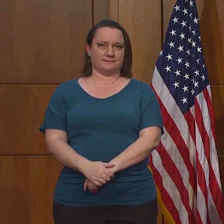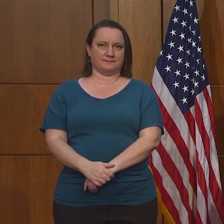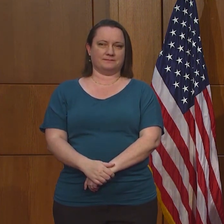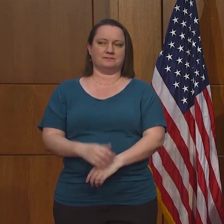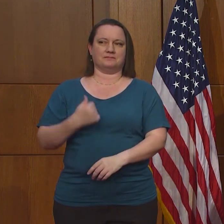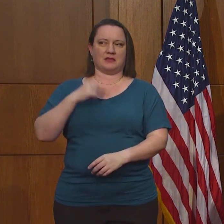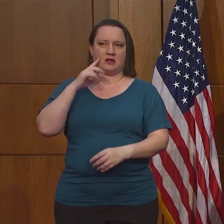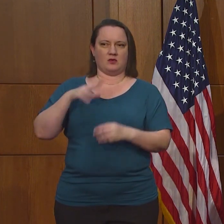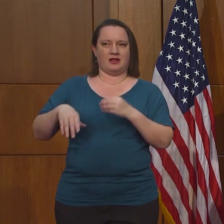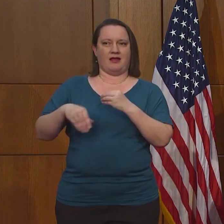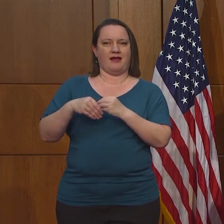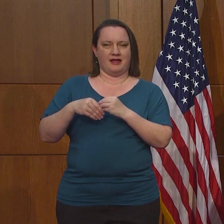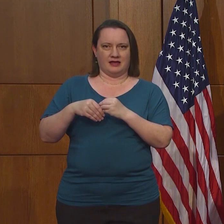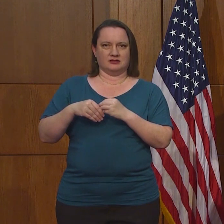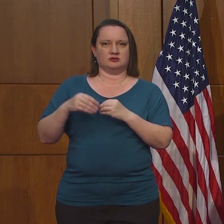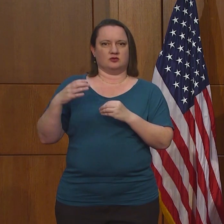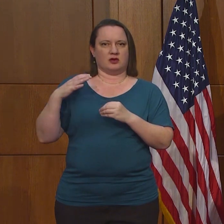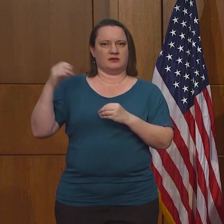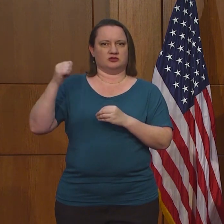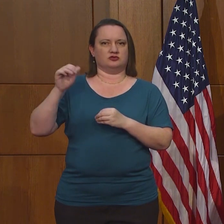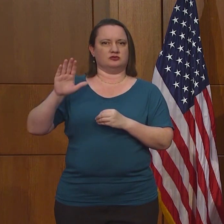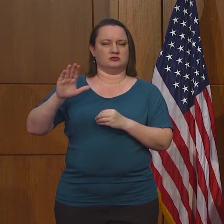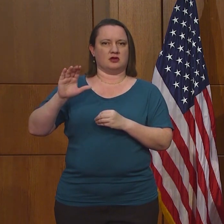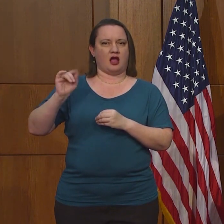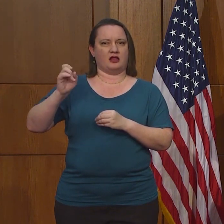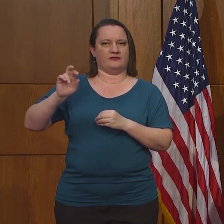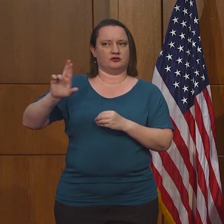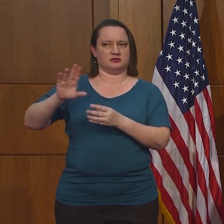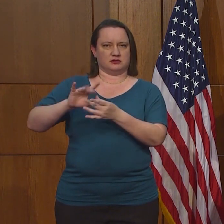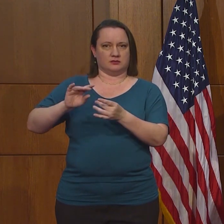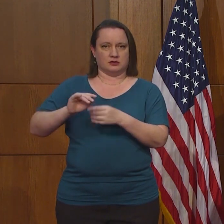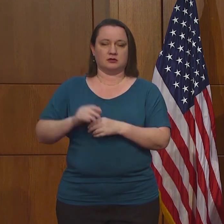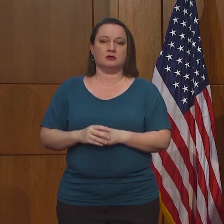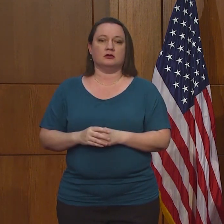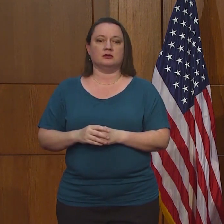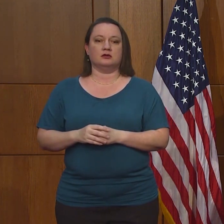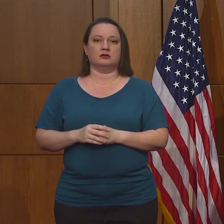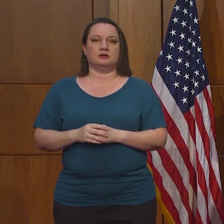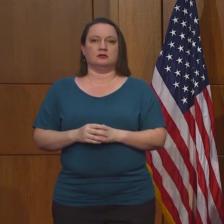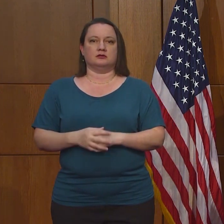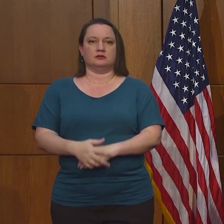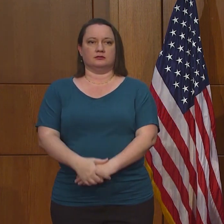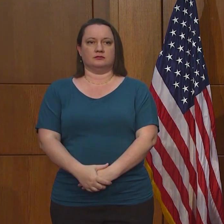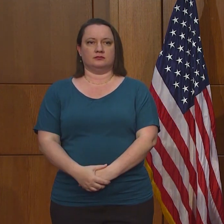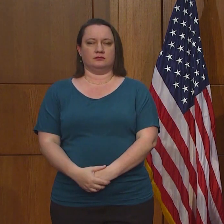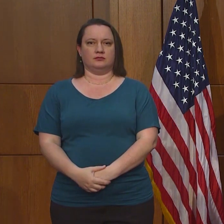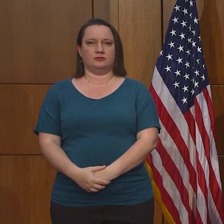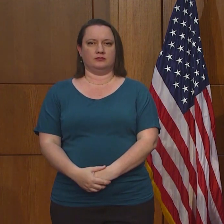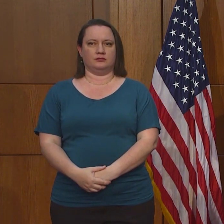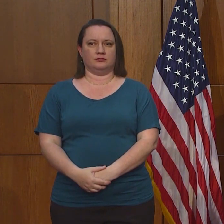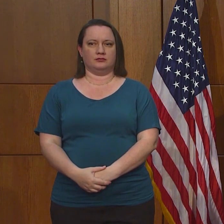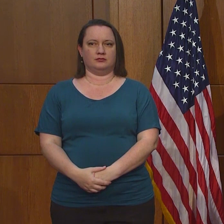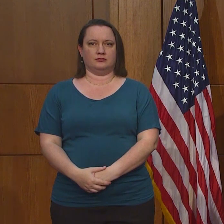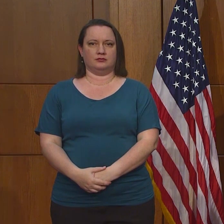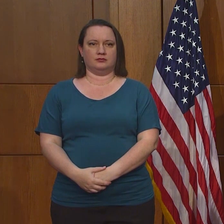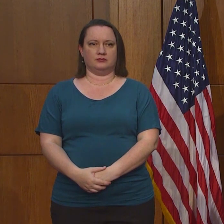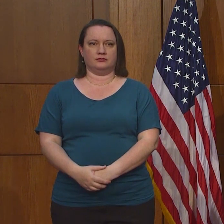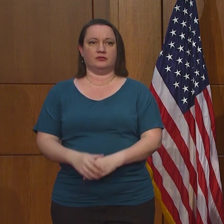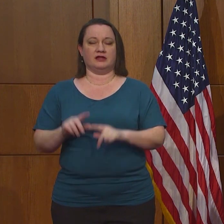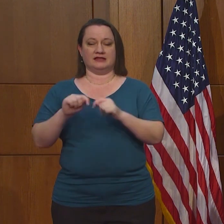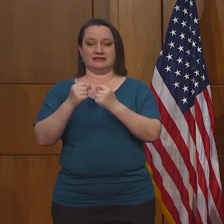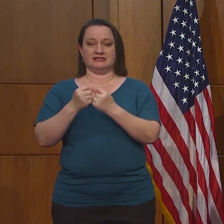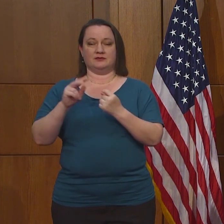Yo quiero repetir lo que el comisionado de salud, doctor Oliver, dijo. El equipo en la